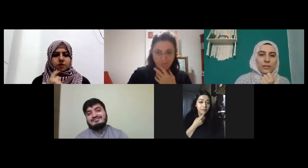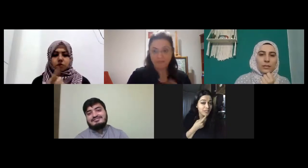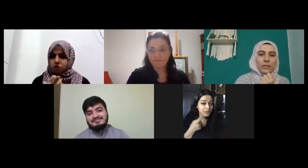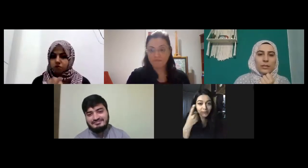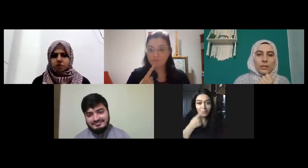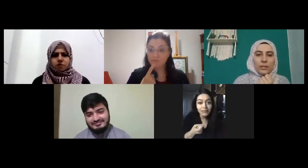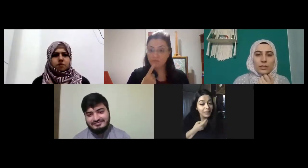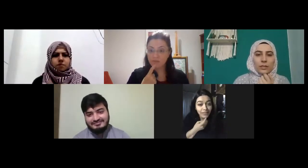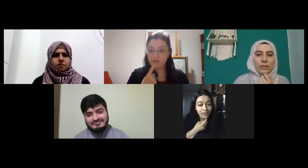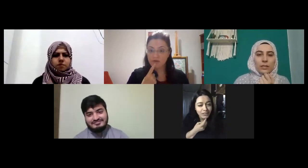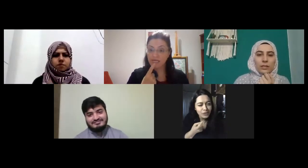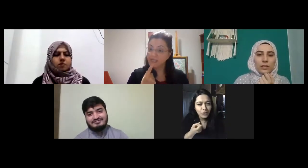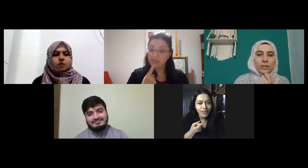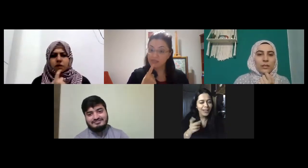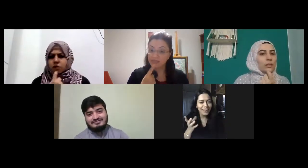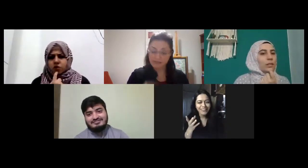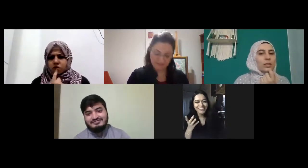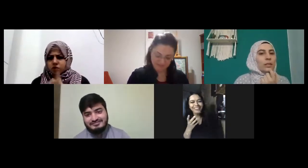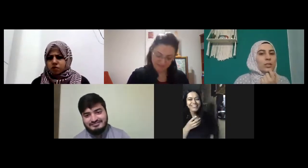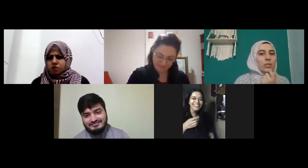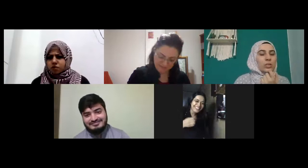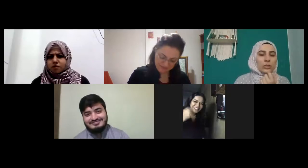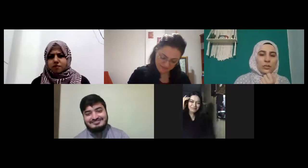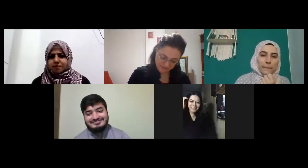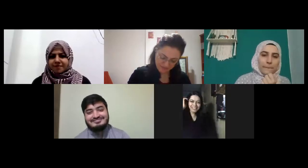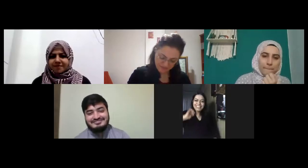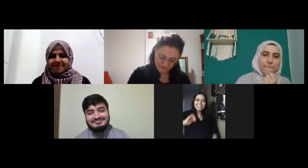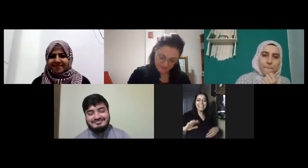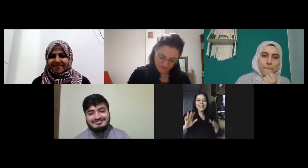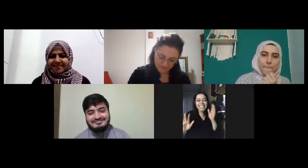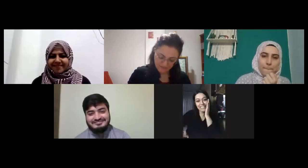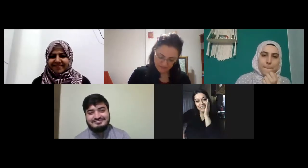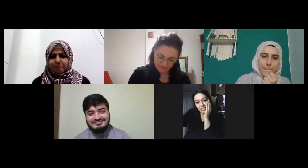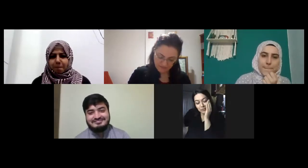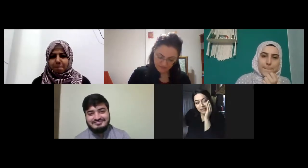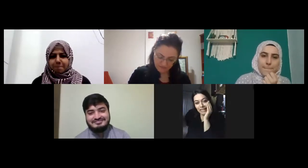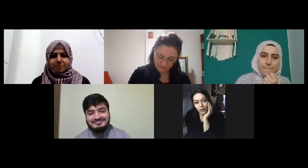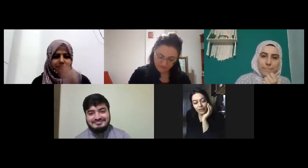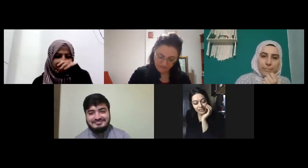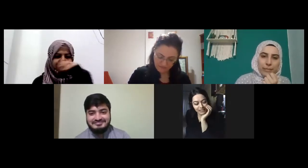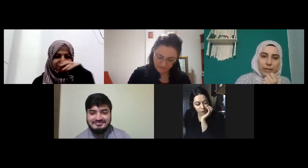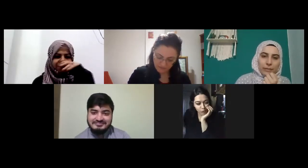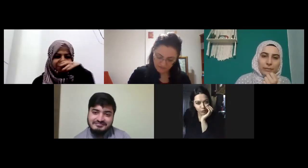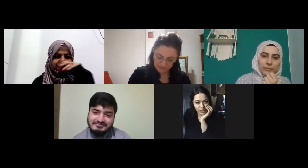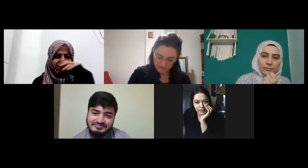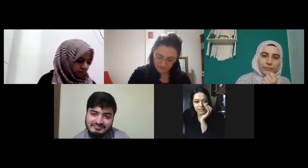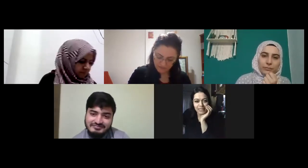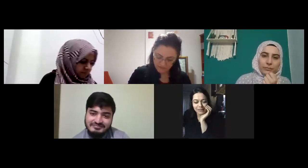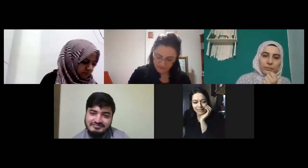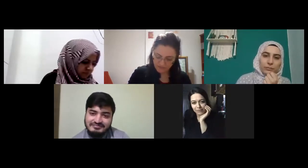başına mimiklerimle şöyle gibi derneklerde işitme engeller o kadar hızlı konuşuyor ki biz kelime kelime